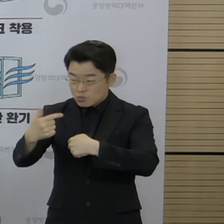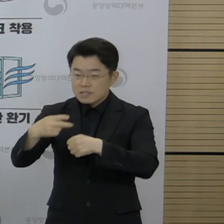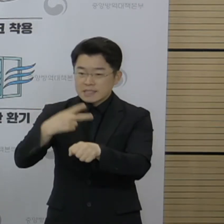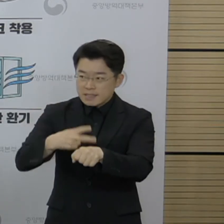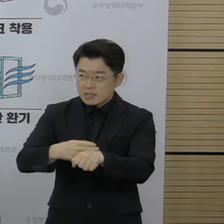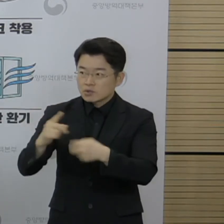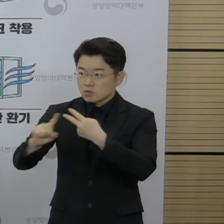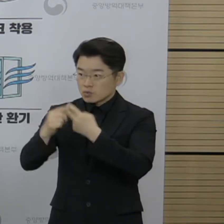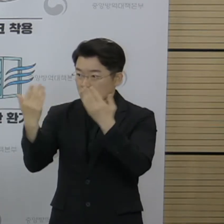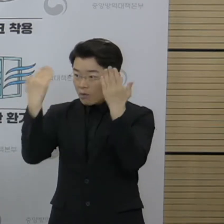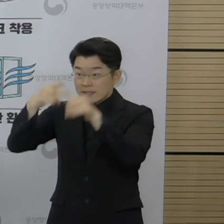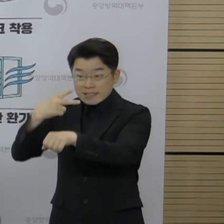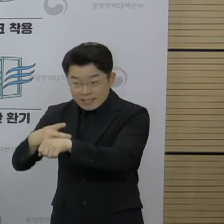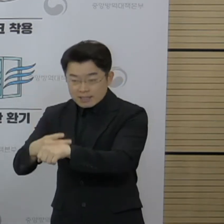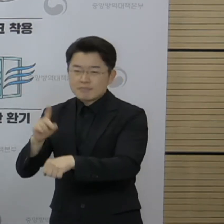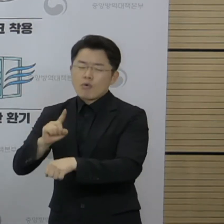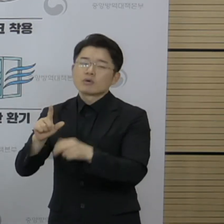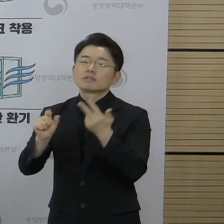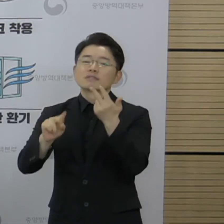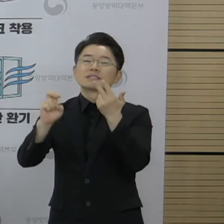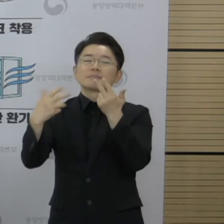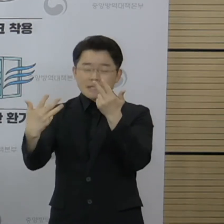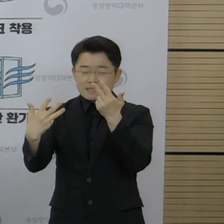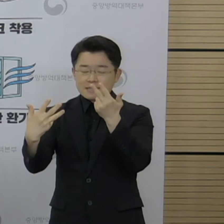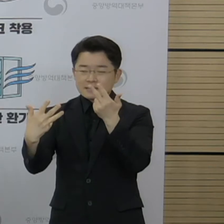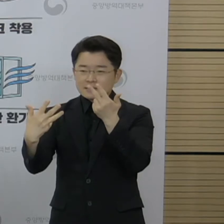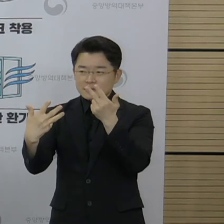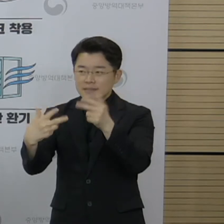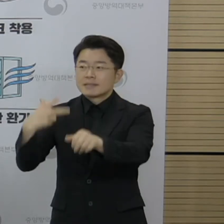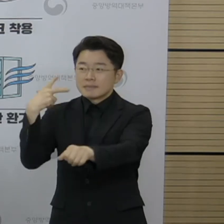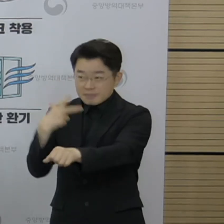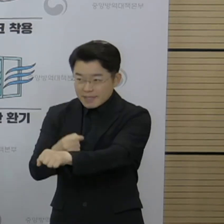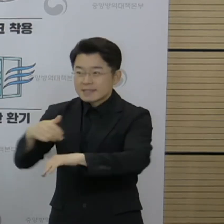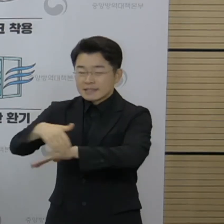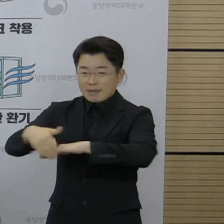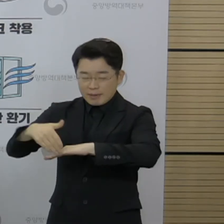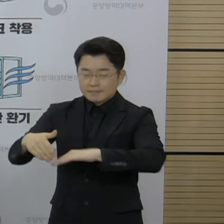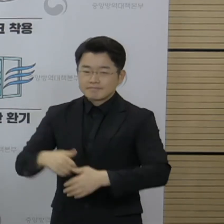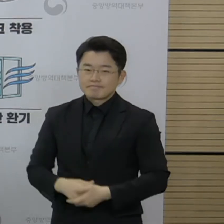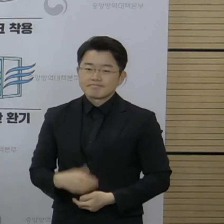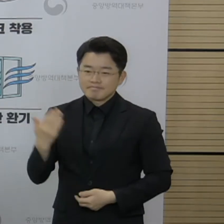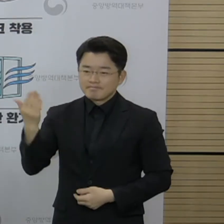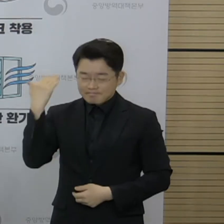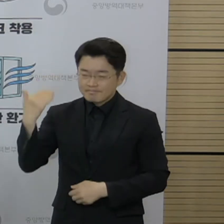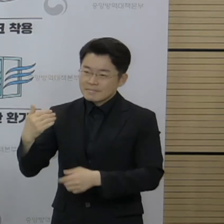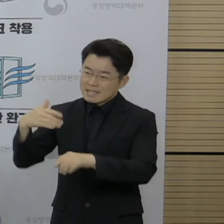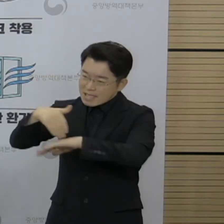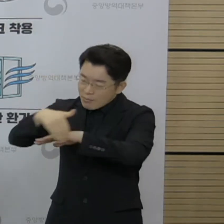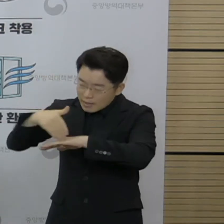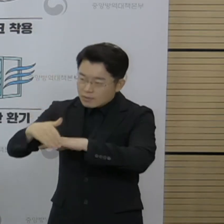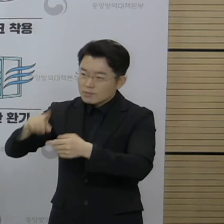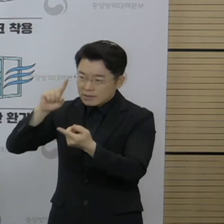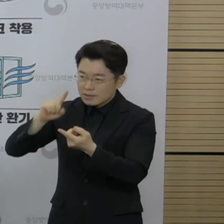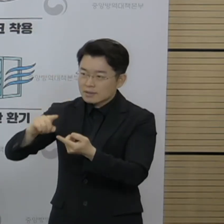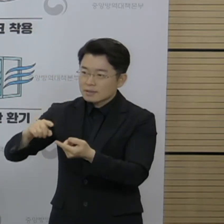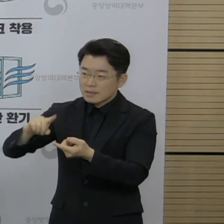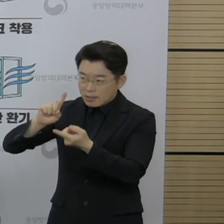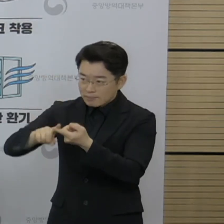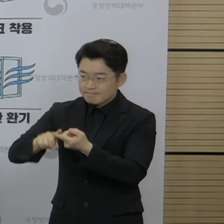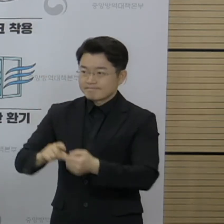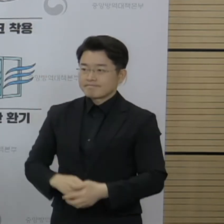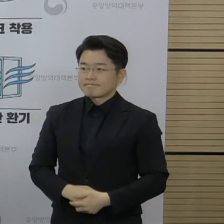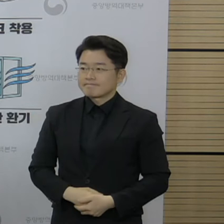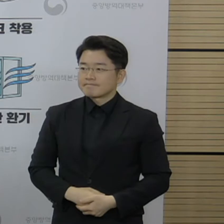교직원은 그대로 예정대로 접종을 할 예정입니다. 그리고 접종 대상자 수는